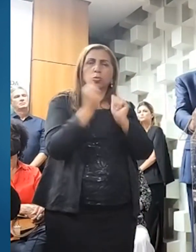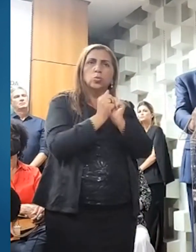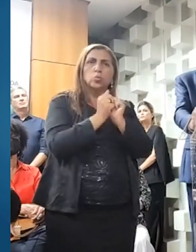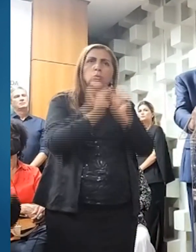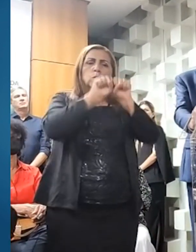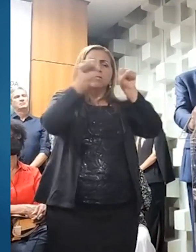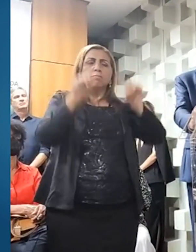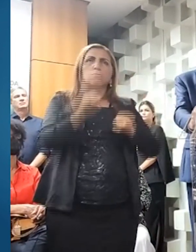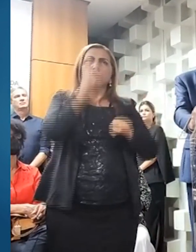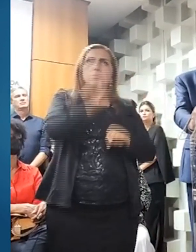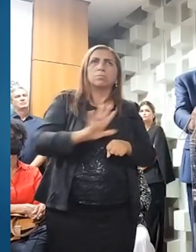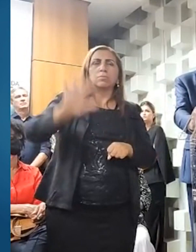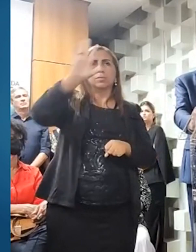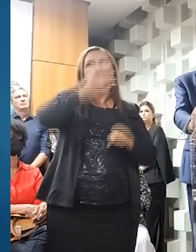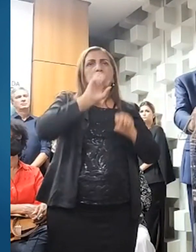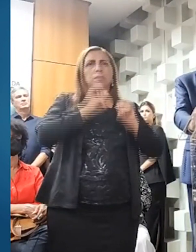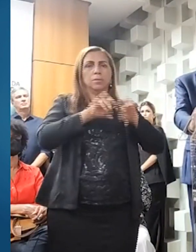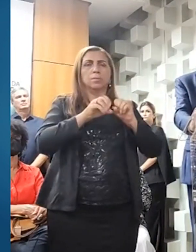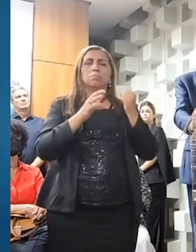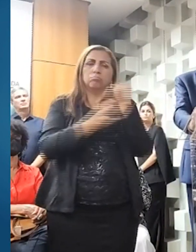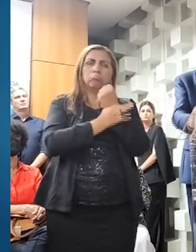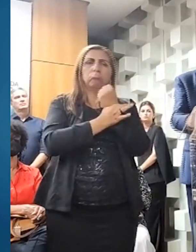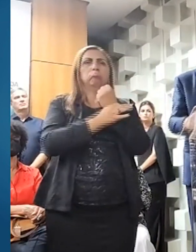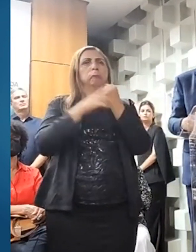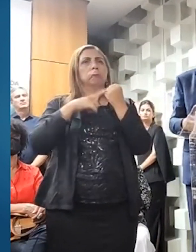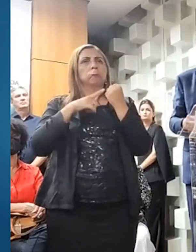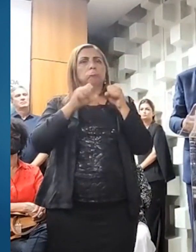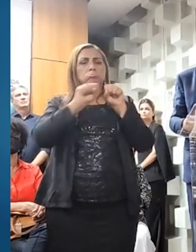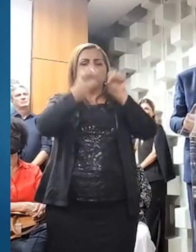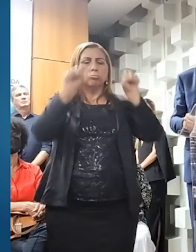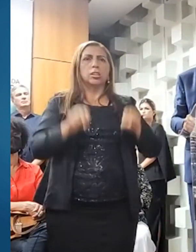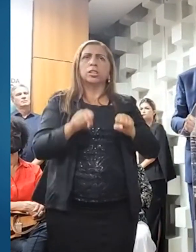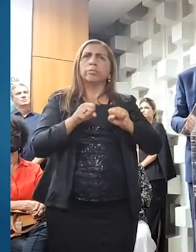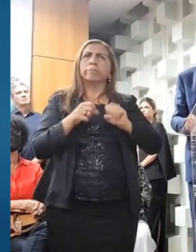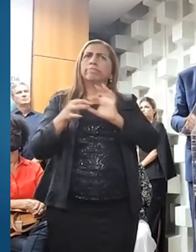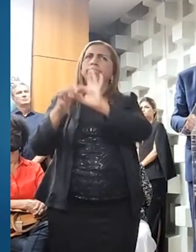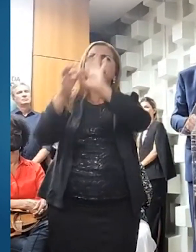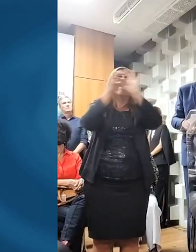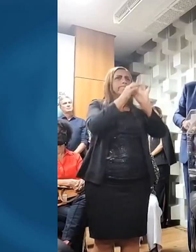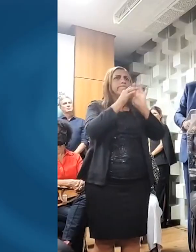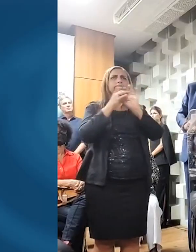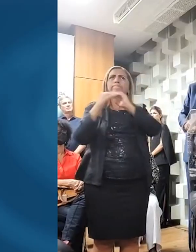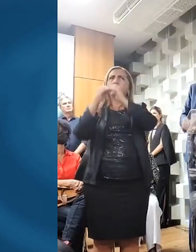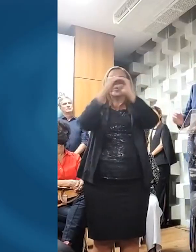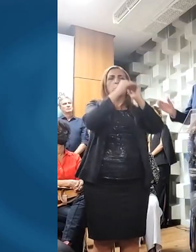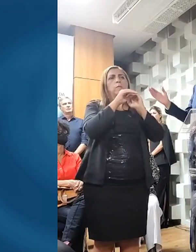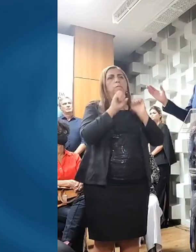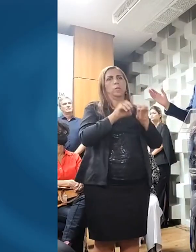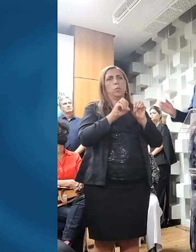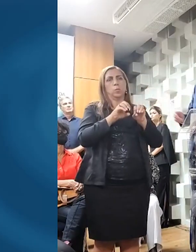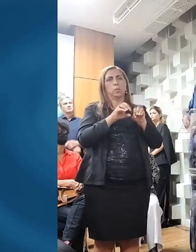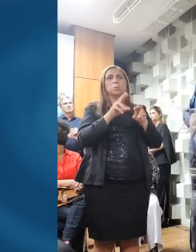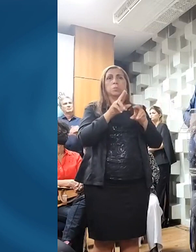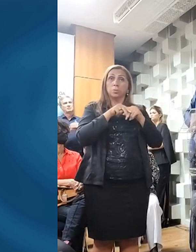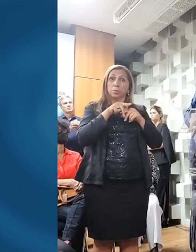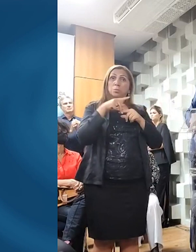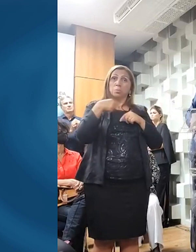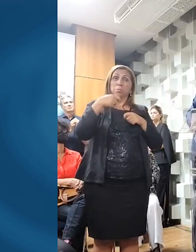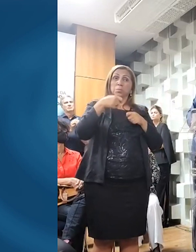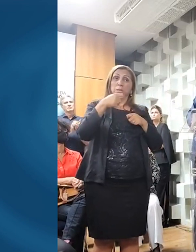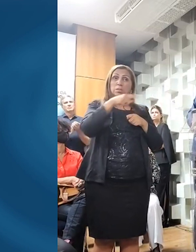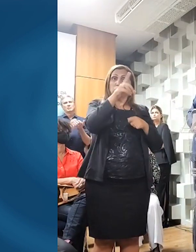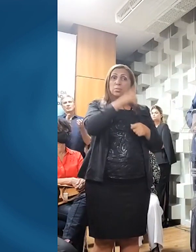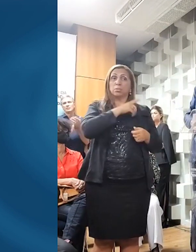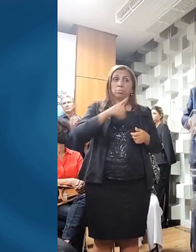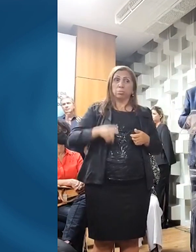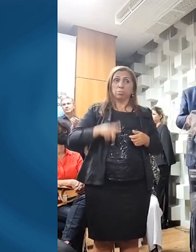alfabetização na idade certa e o ensino integral, que deseja ampliar para todo o país. Disse que é necessário haver uma visão sistêmica,